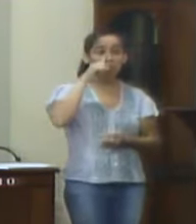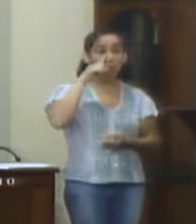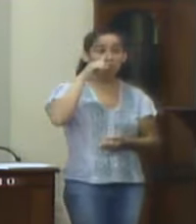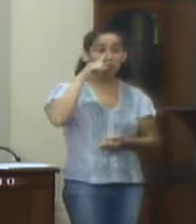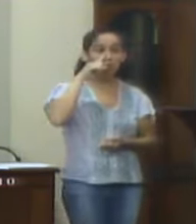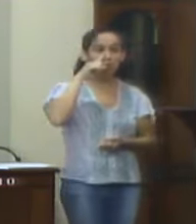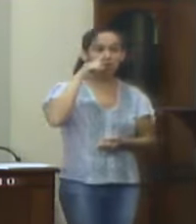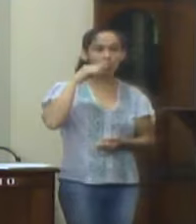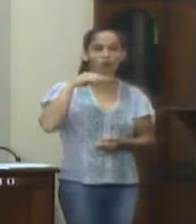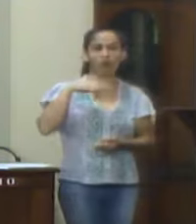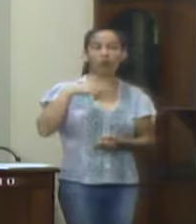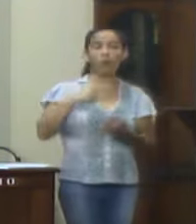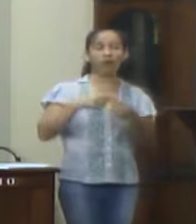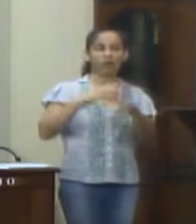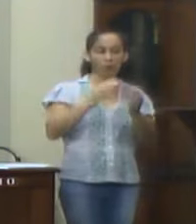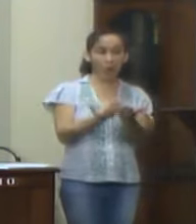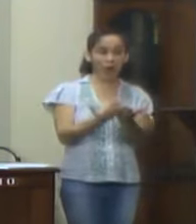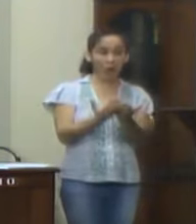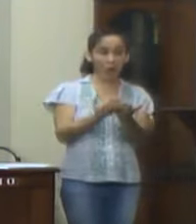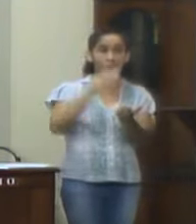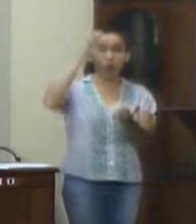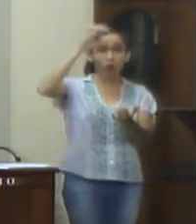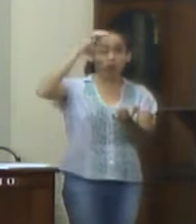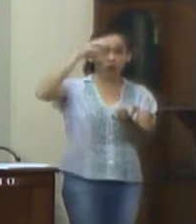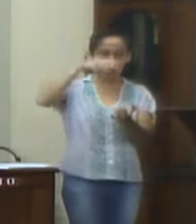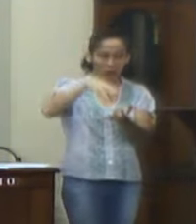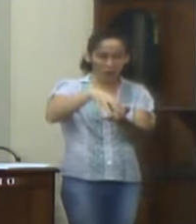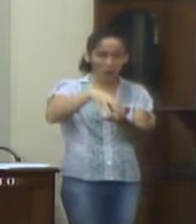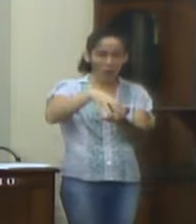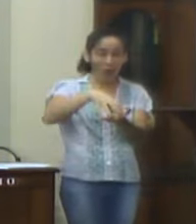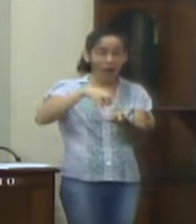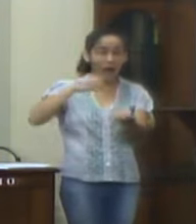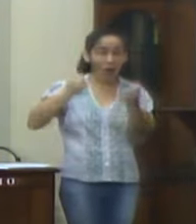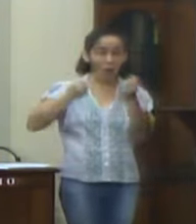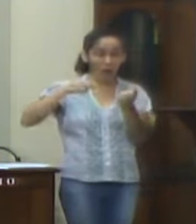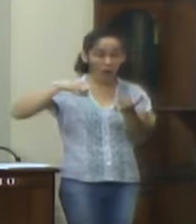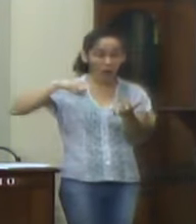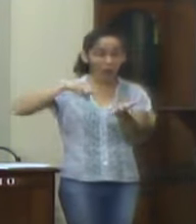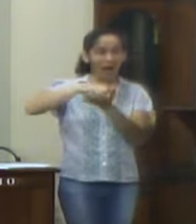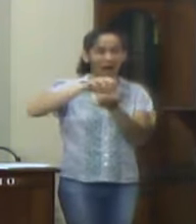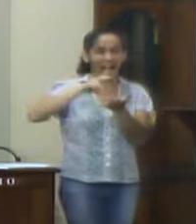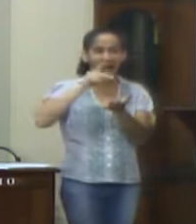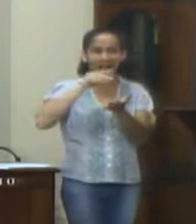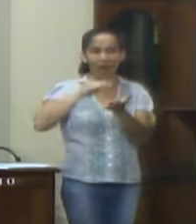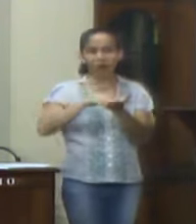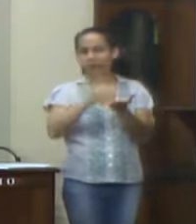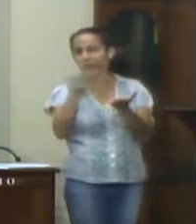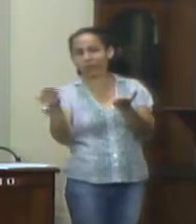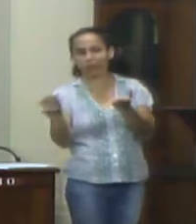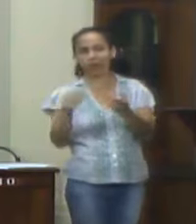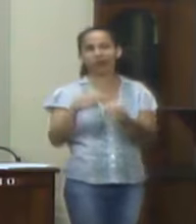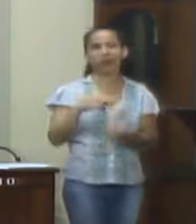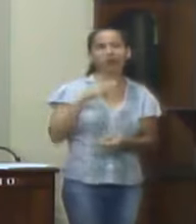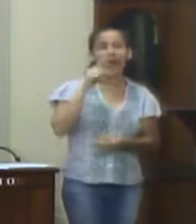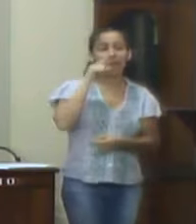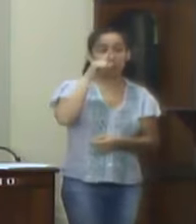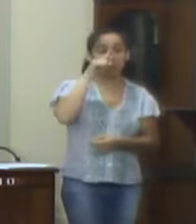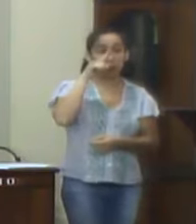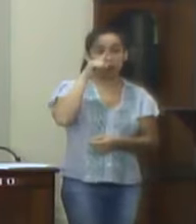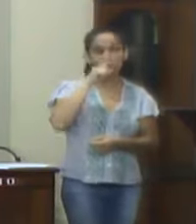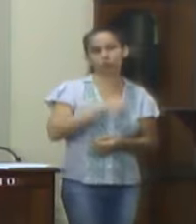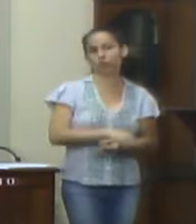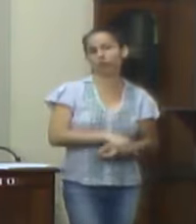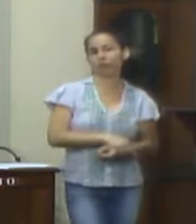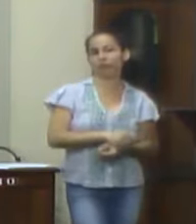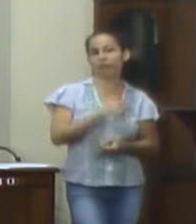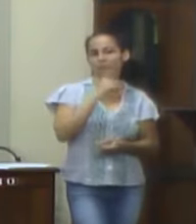Indicação número 519, 2018. Excelentíssimo senhor presidente da Câmara Municipal de Valença, vereador Salo Corrêa. A vereadora Fabiane